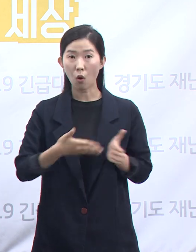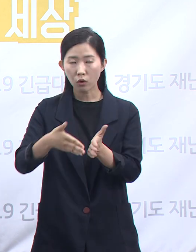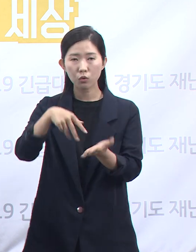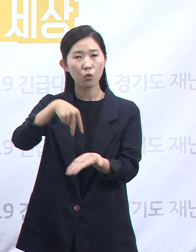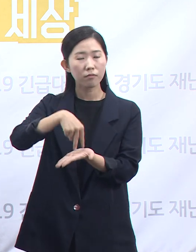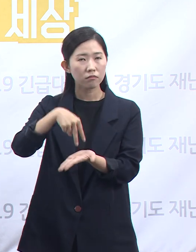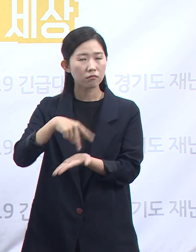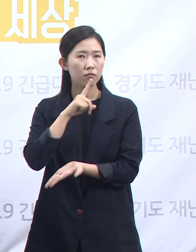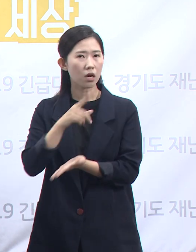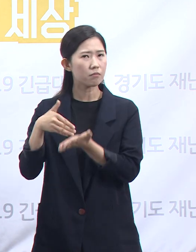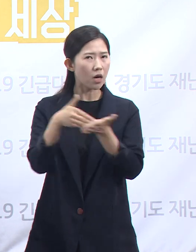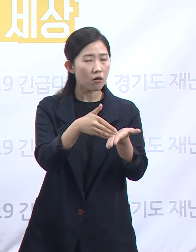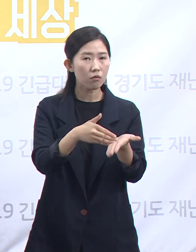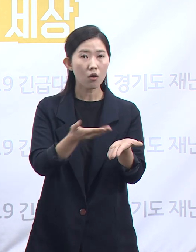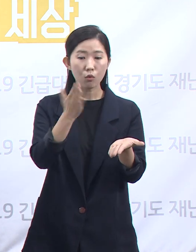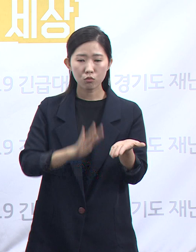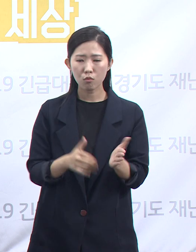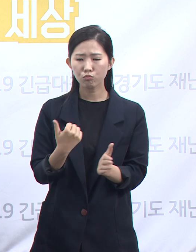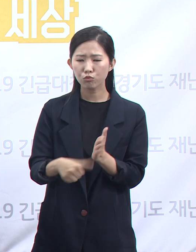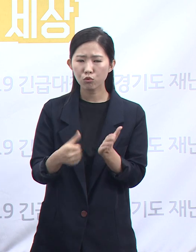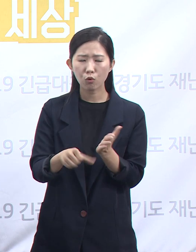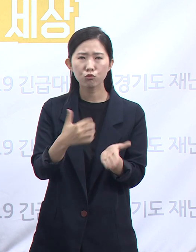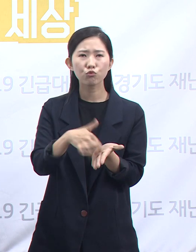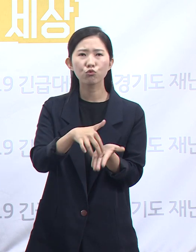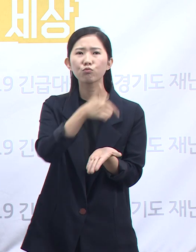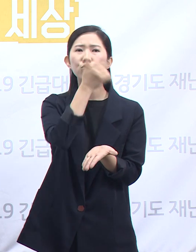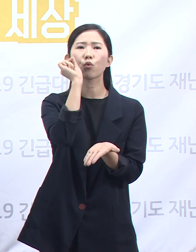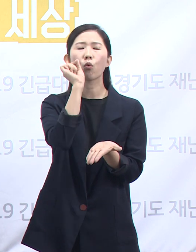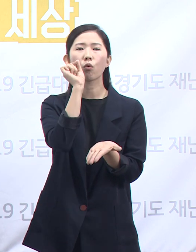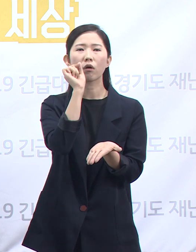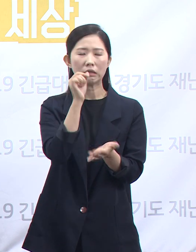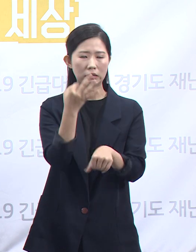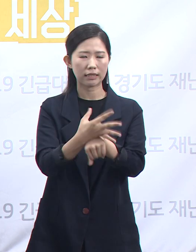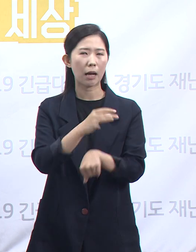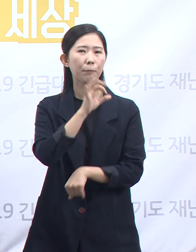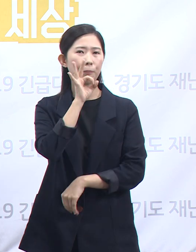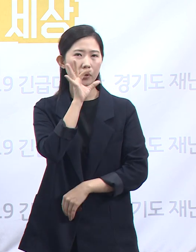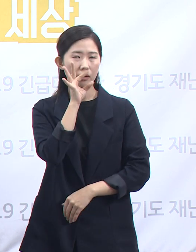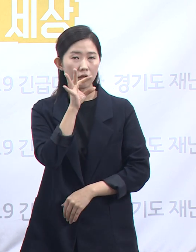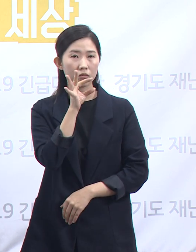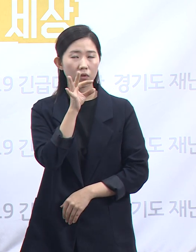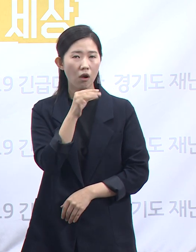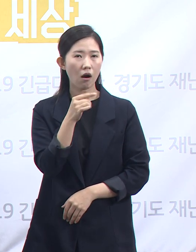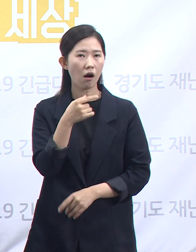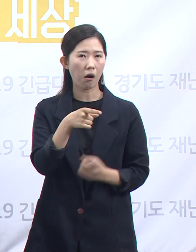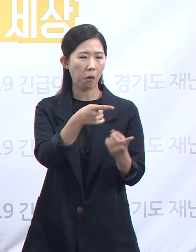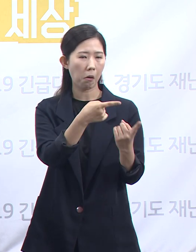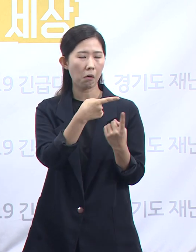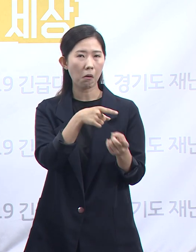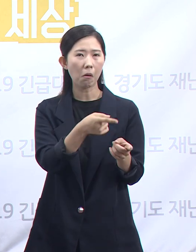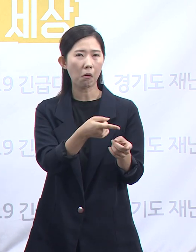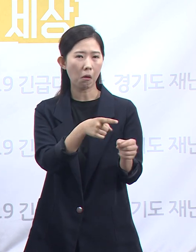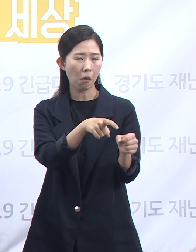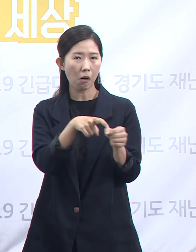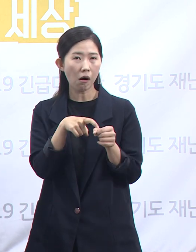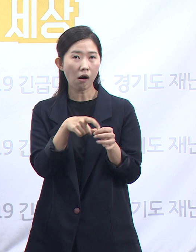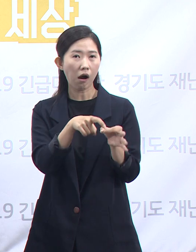재고가 없어 구매가 불가능한 미끼 상품이거나 정식 수입 경로를 거치지 않은